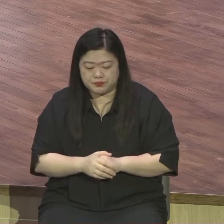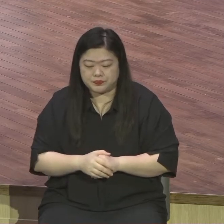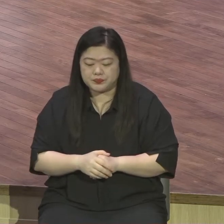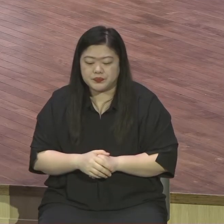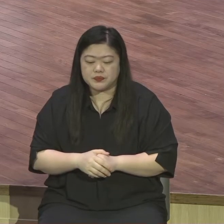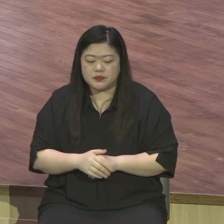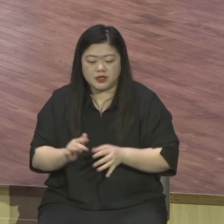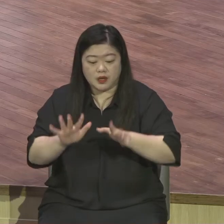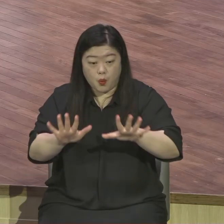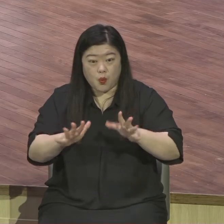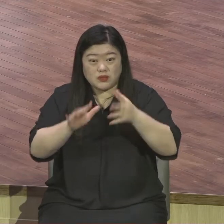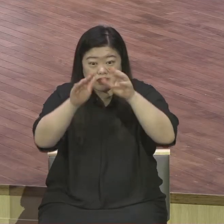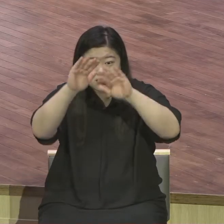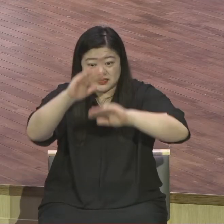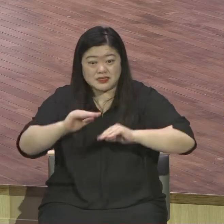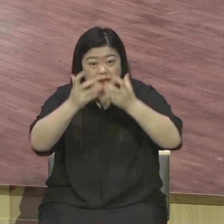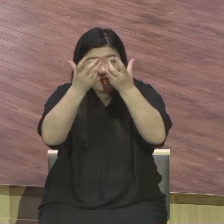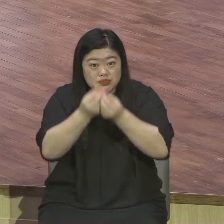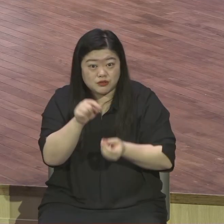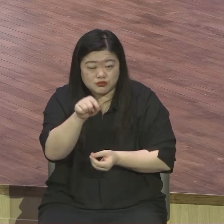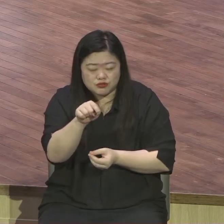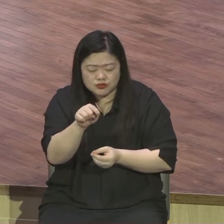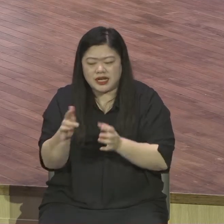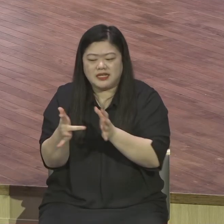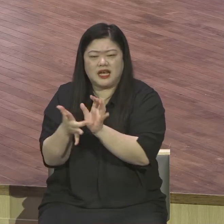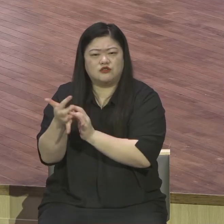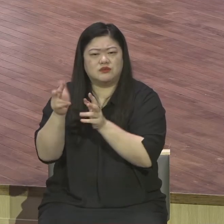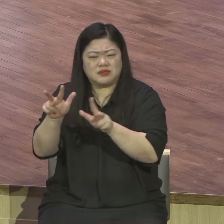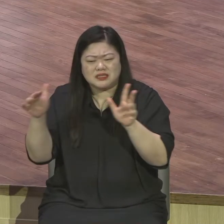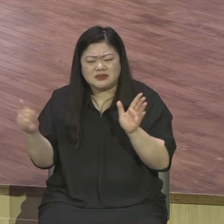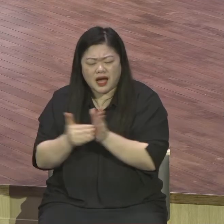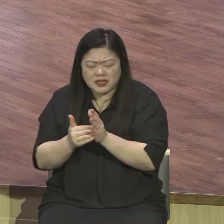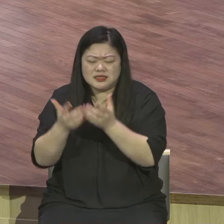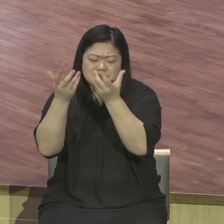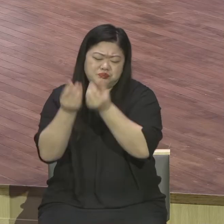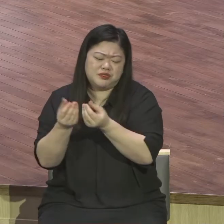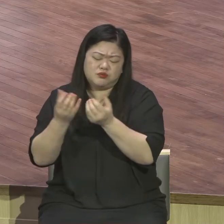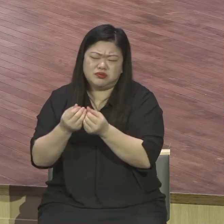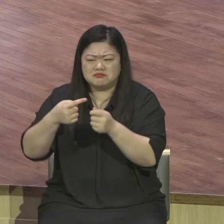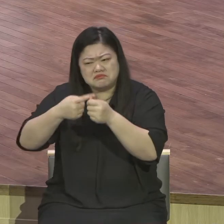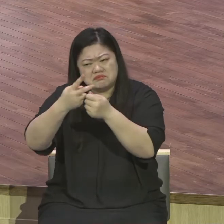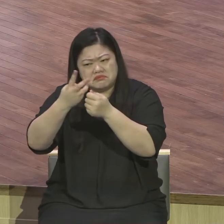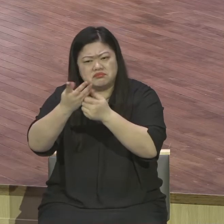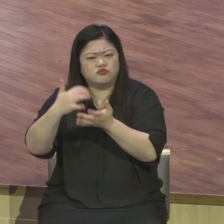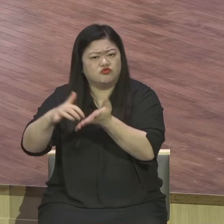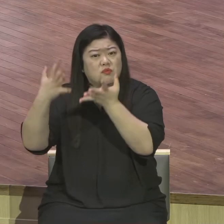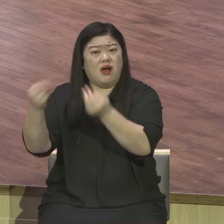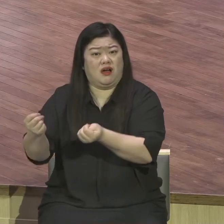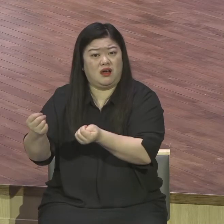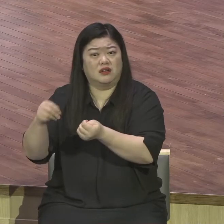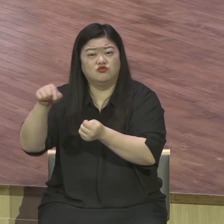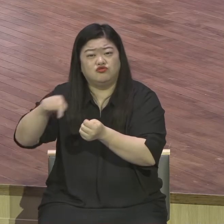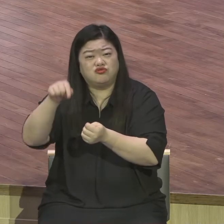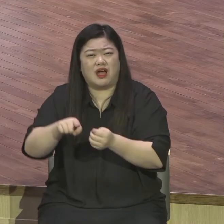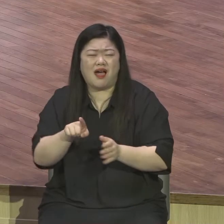예수님의 많은 비유들 중에서 최고봉이다. 그렇게 말을 했어요.